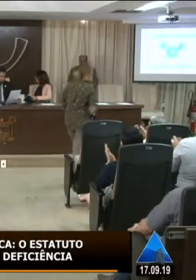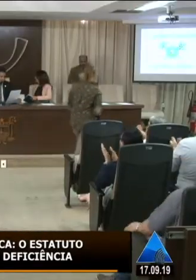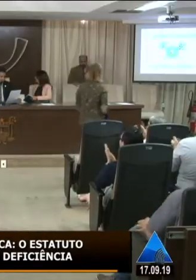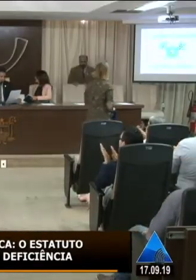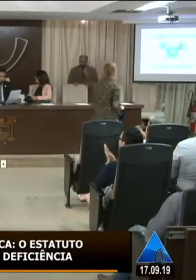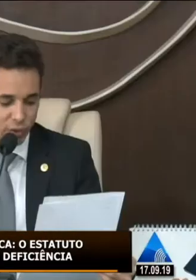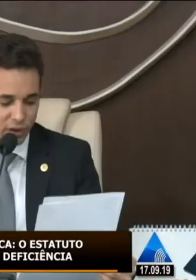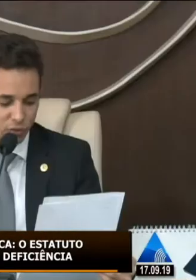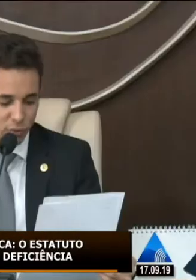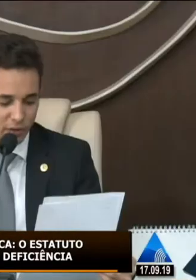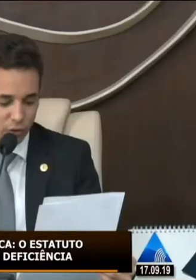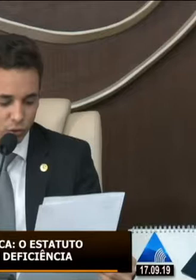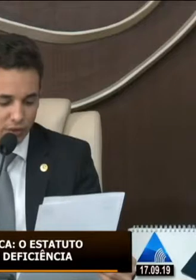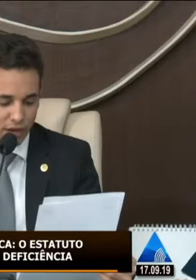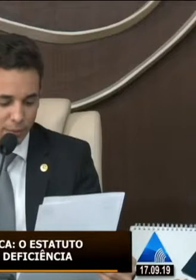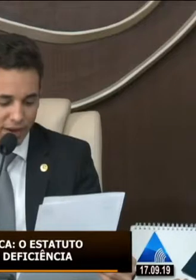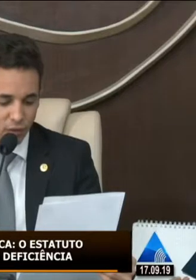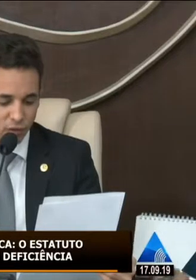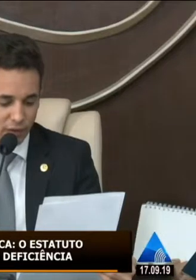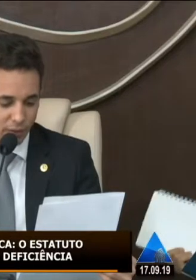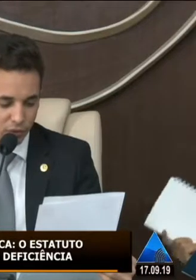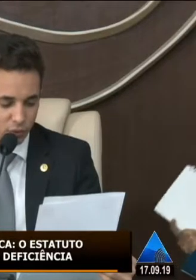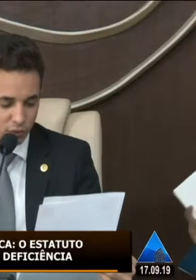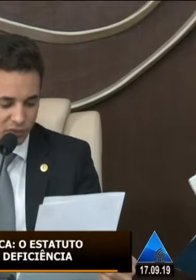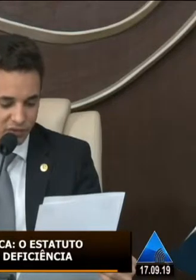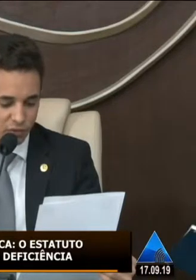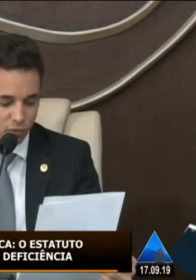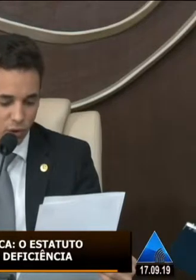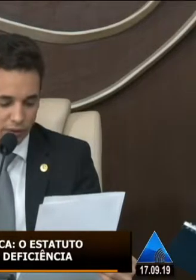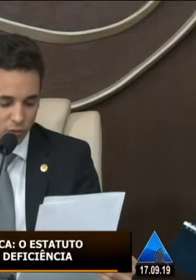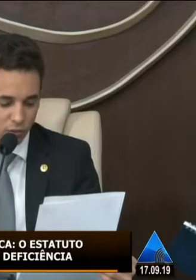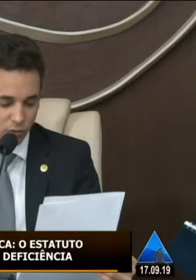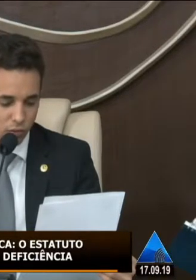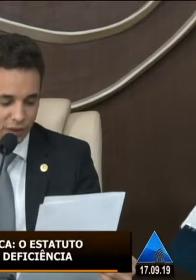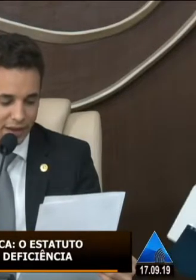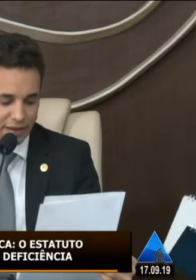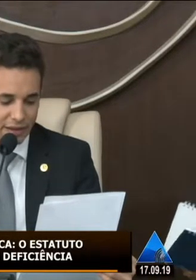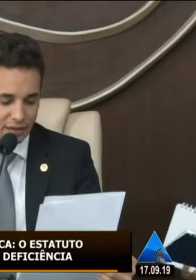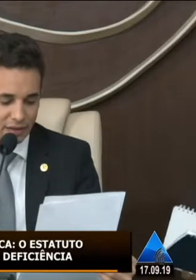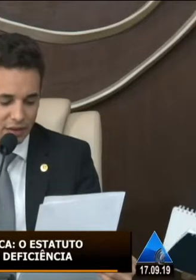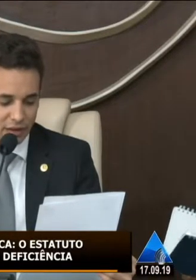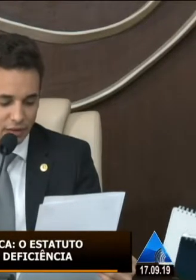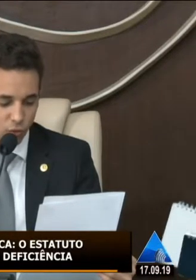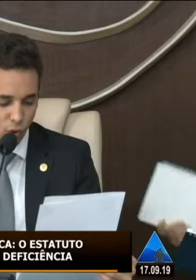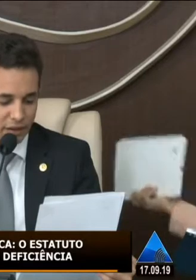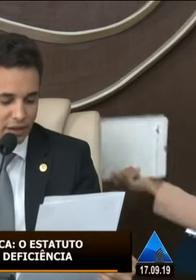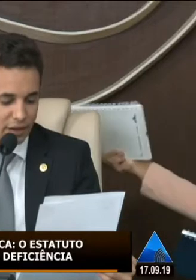A sua senhoria, subcoordenador para a inclusão da pessoa com deficiência do CORDERN,